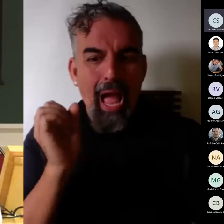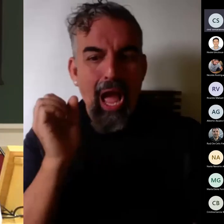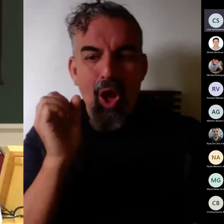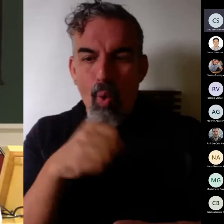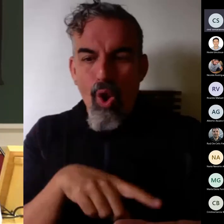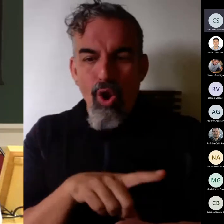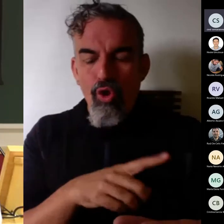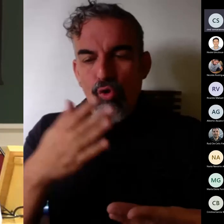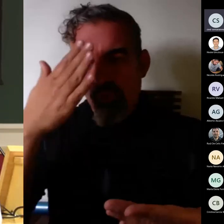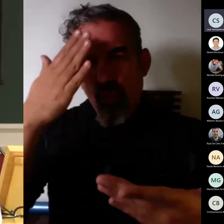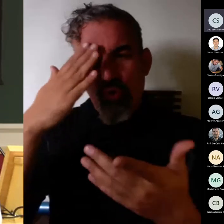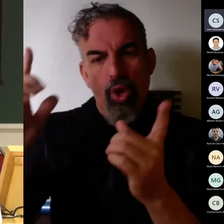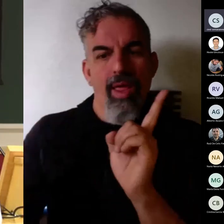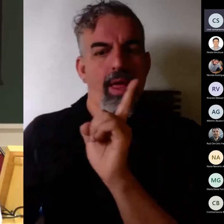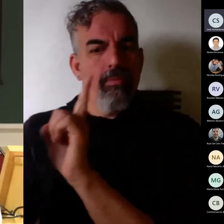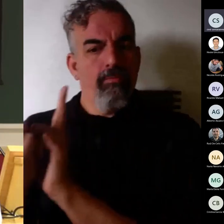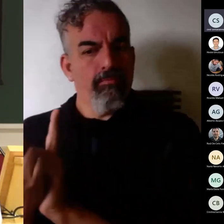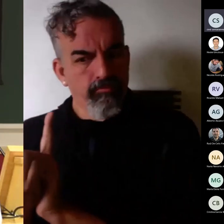tutoría conmigo